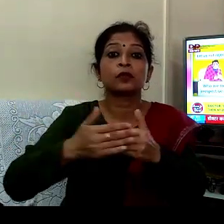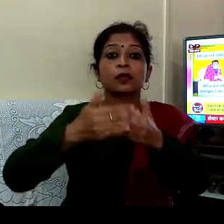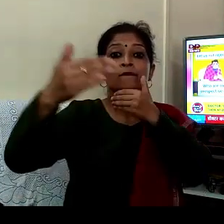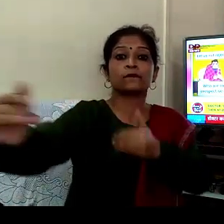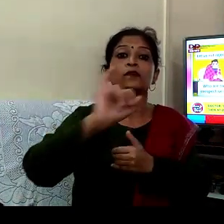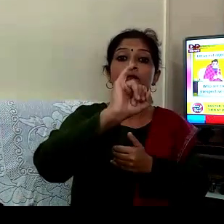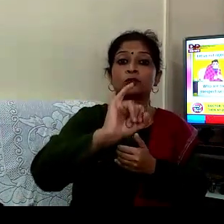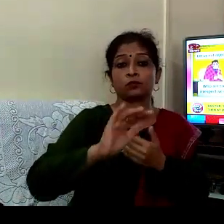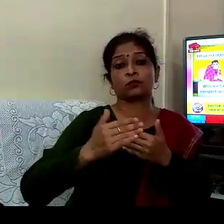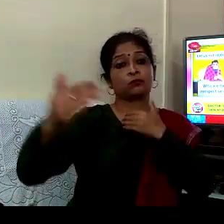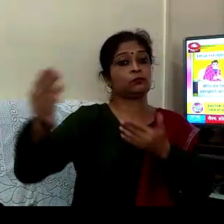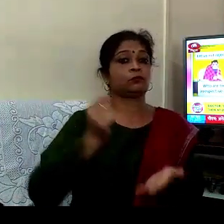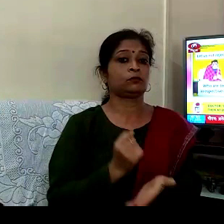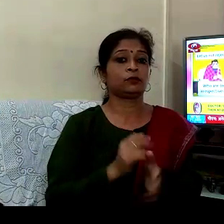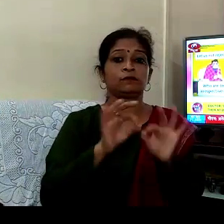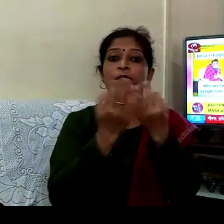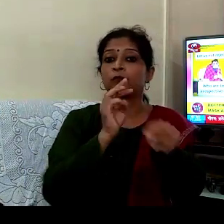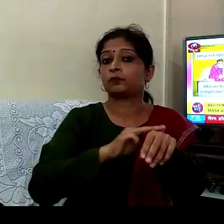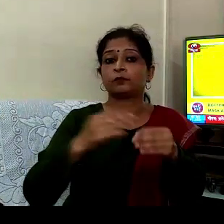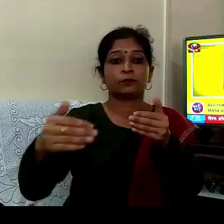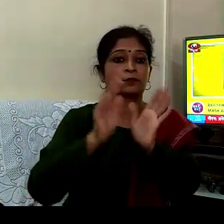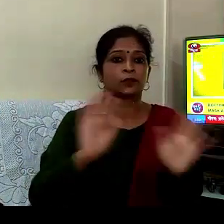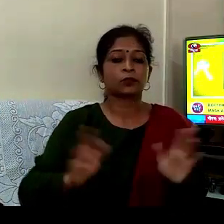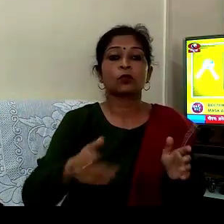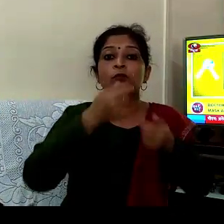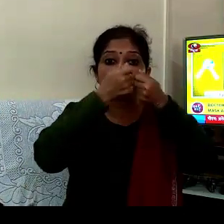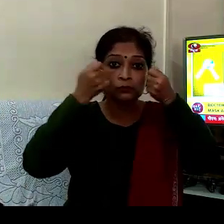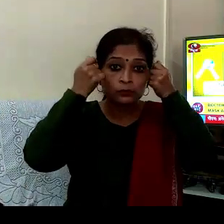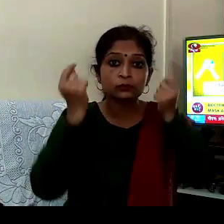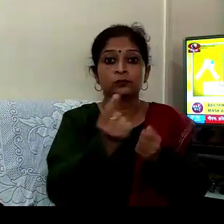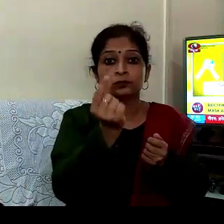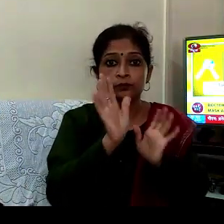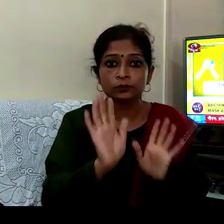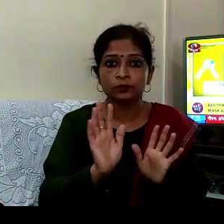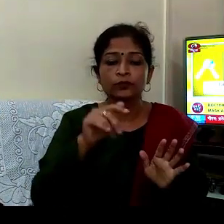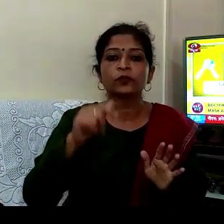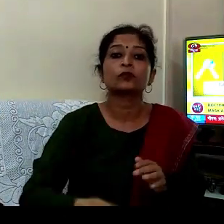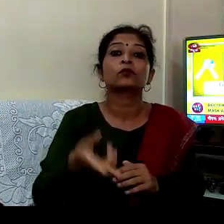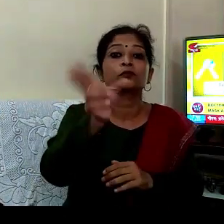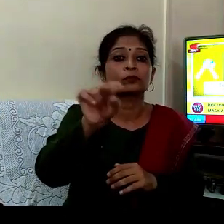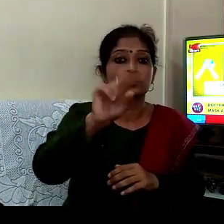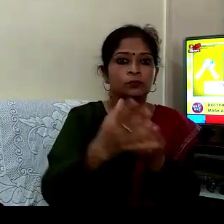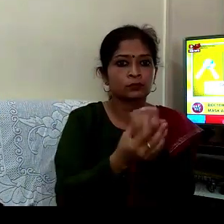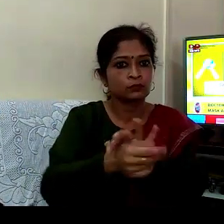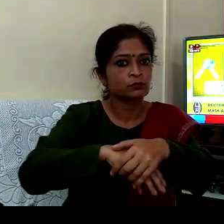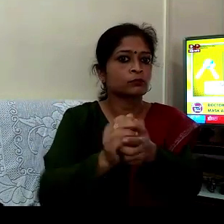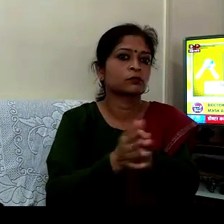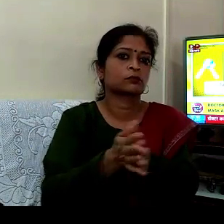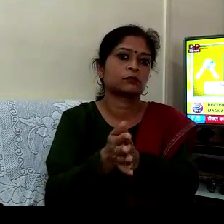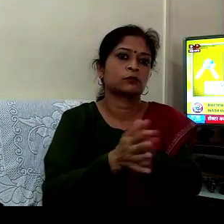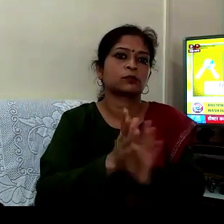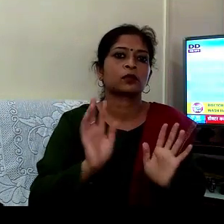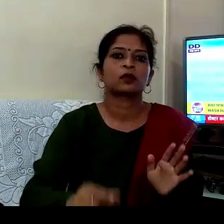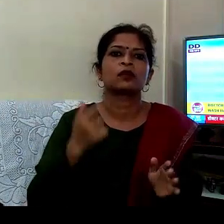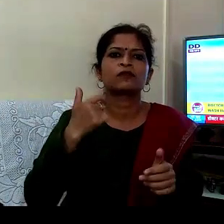آپ کو رکھنا ہے یہ پہلی بات دوسری بات ان کو مات کی یوز کرنا ہے اور بار بار ہاتھ ساپ کرنا ہے اگر